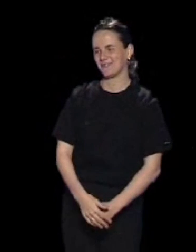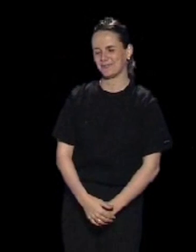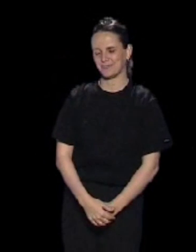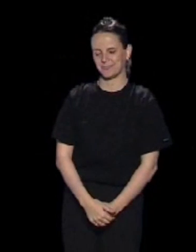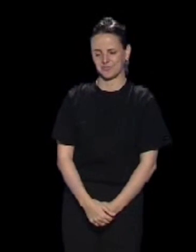A el